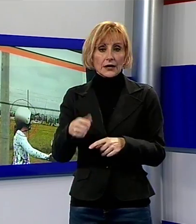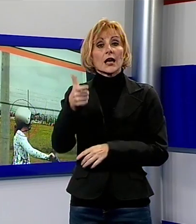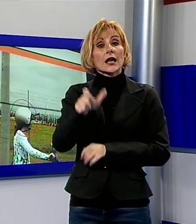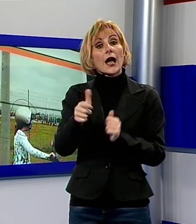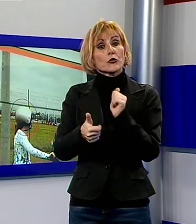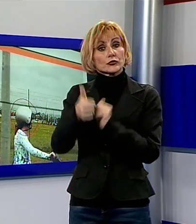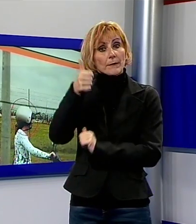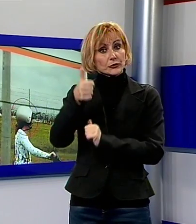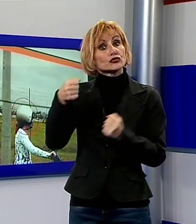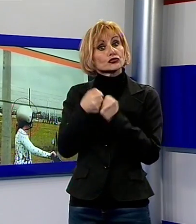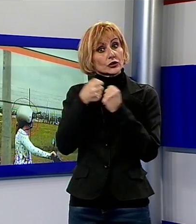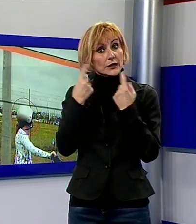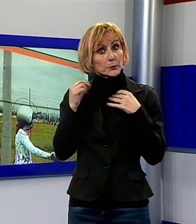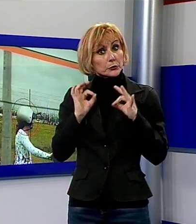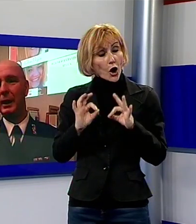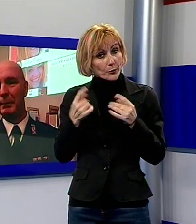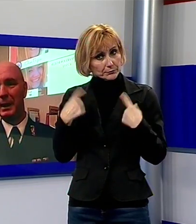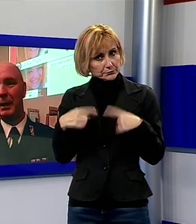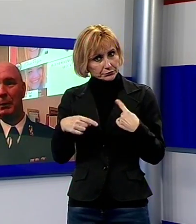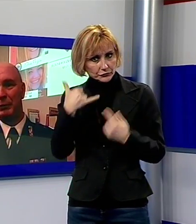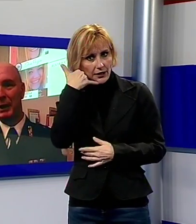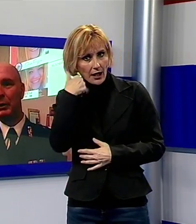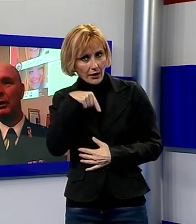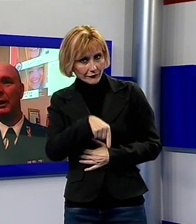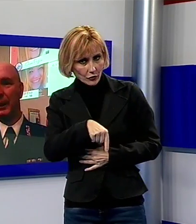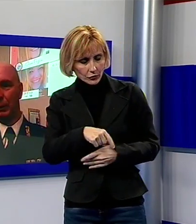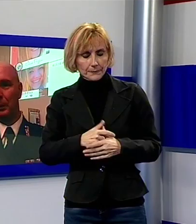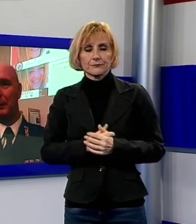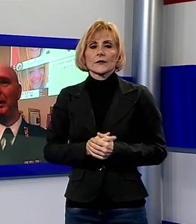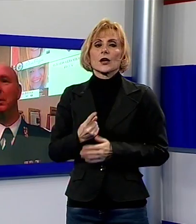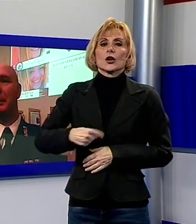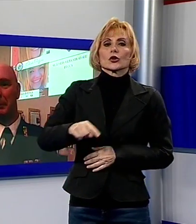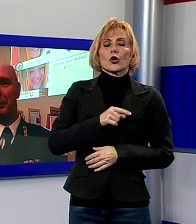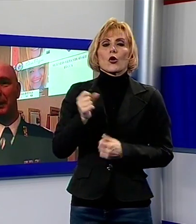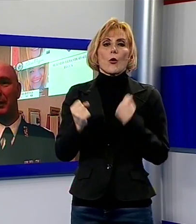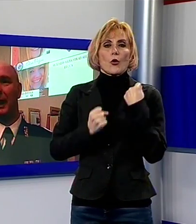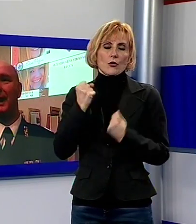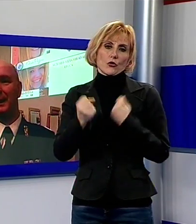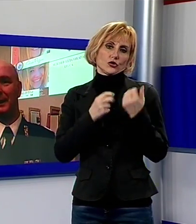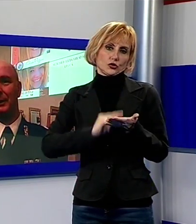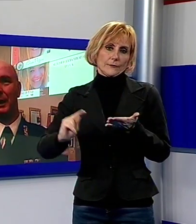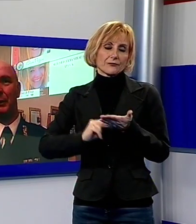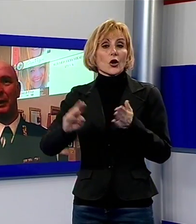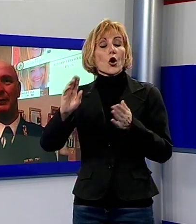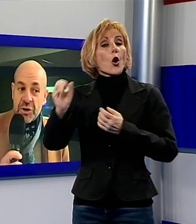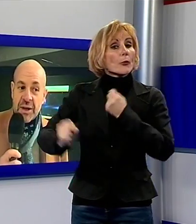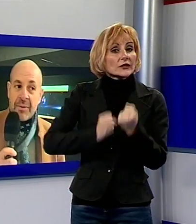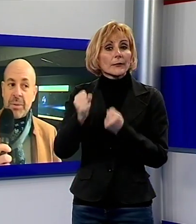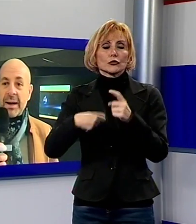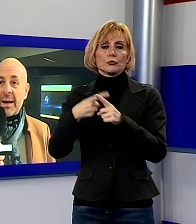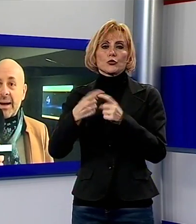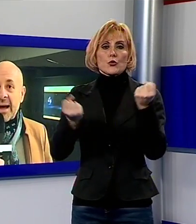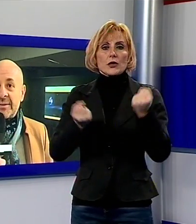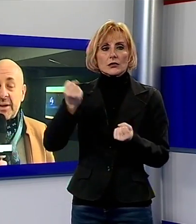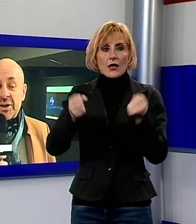degli incidenti stradali in sostanza. Quindi noi rimarchiamo il fatto, il comportamento, ma in modo particolare l'attenzione alla guida. Noi